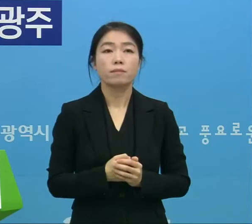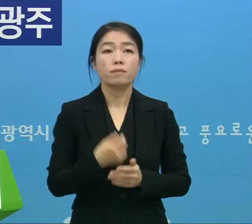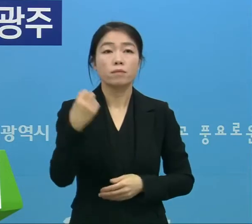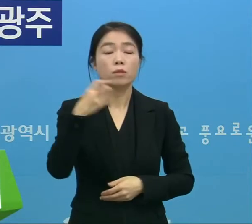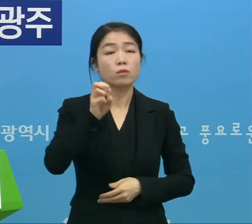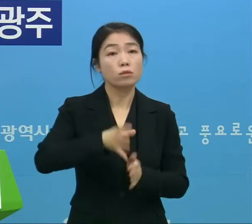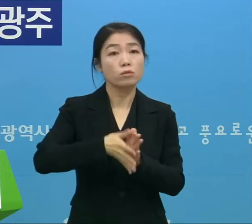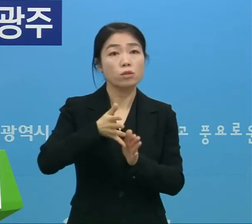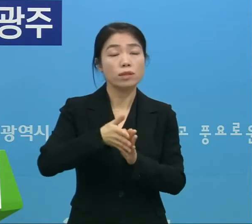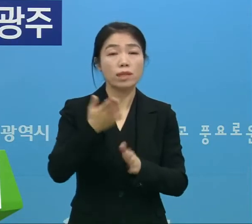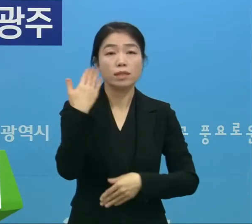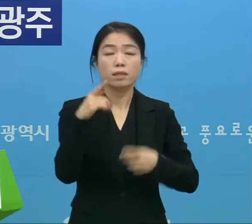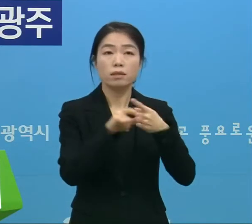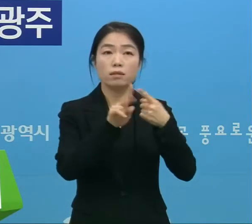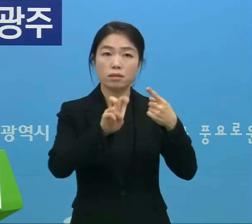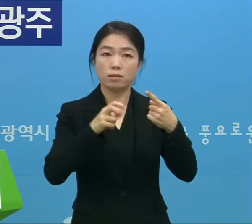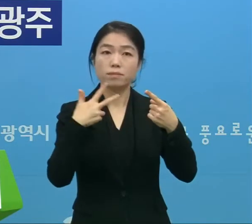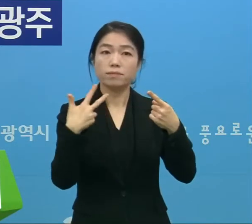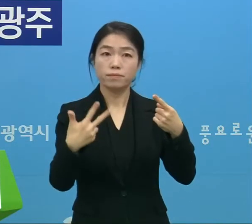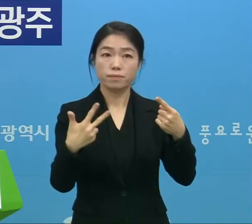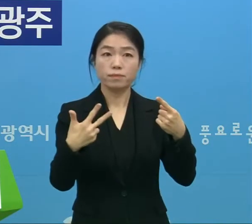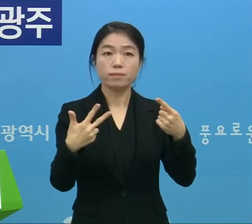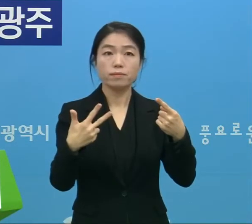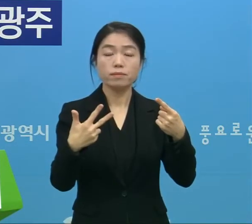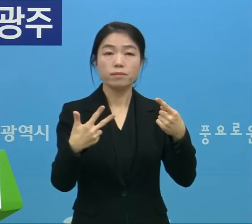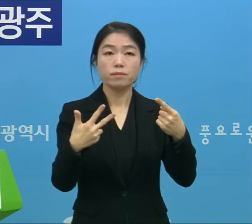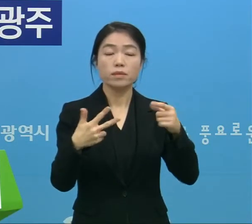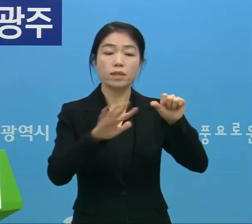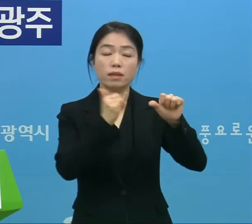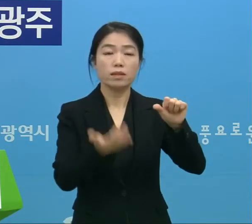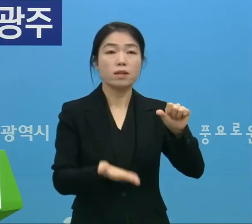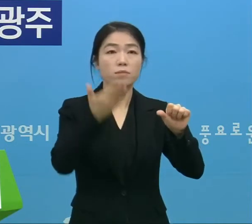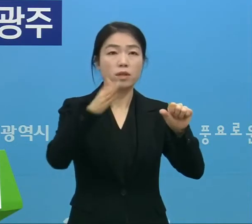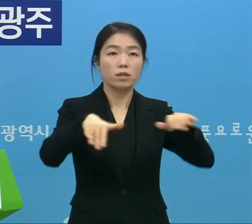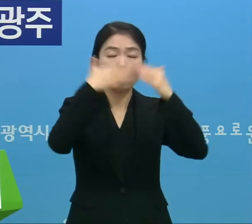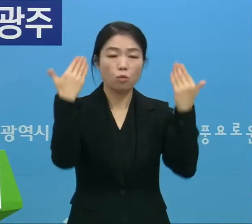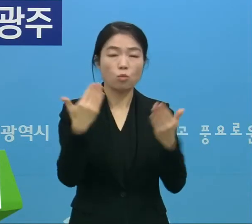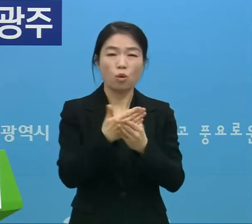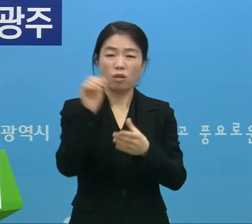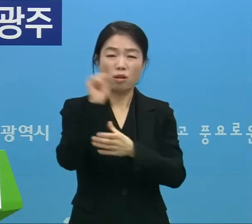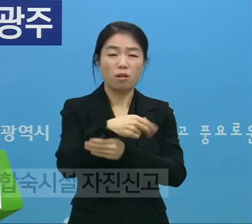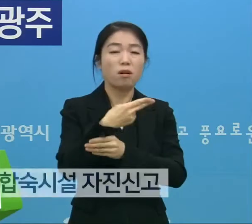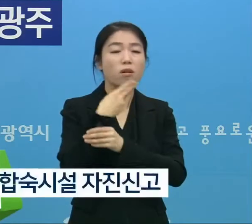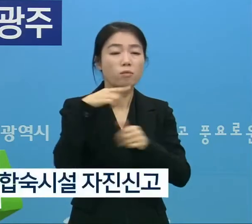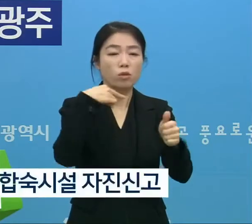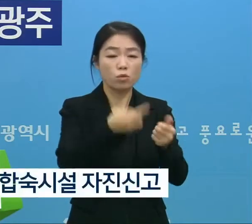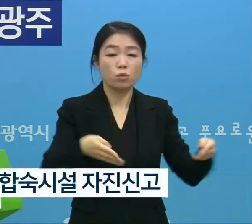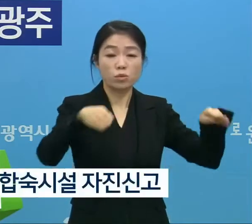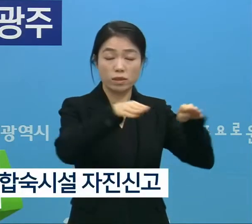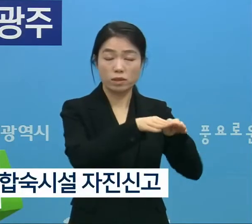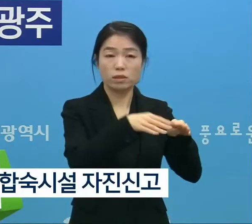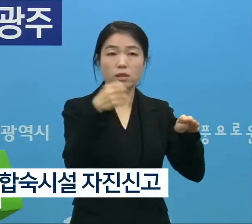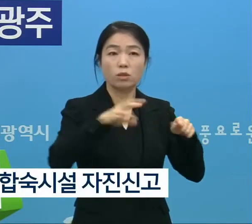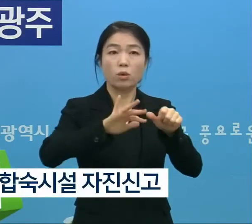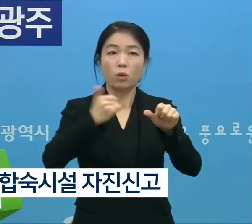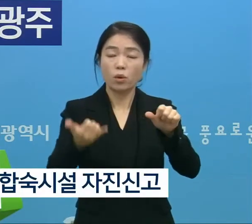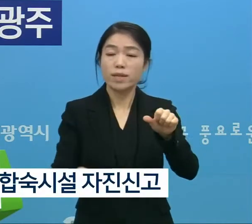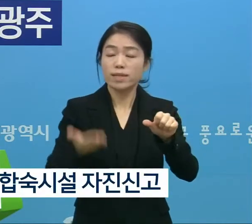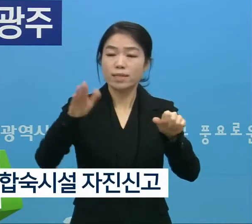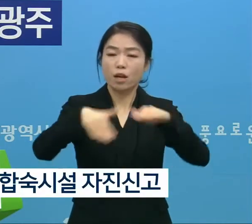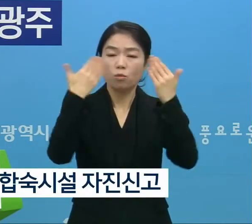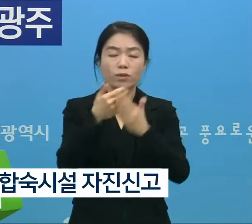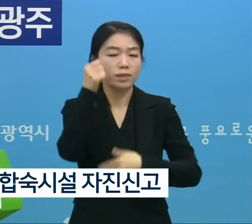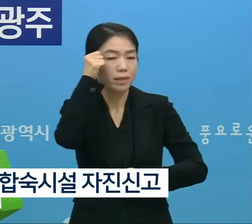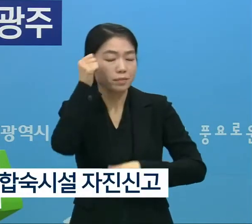아울러 우리시는 지난 1월 27일 5인 이상의 모든 피인과 교육시설과 5인 이상의